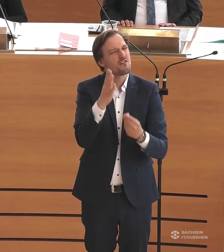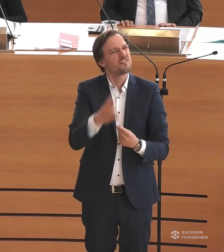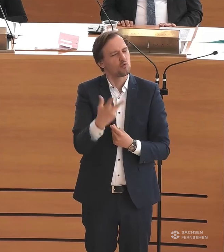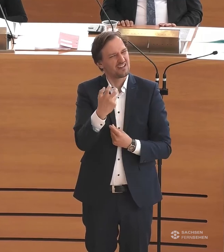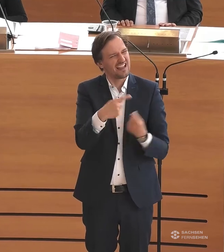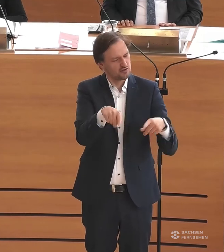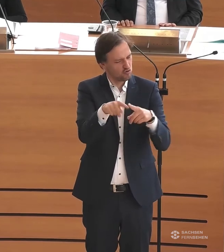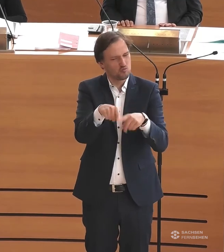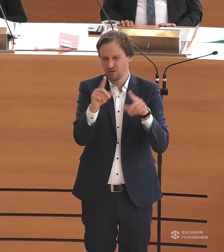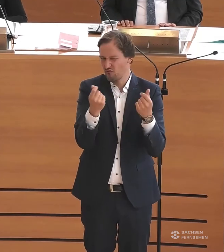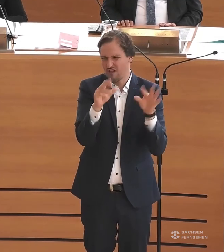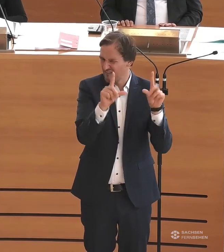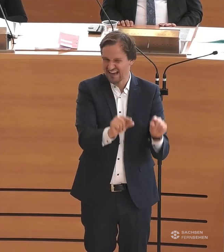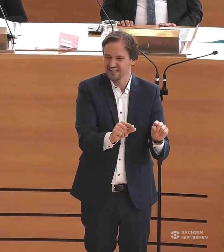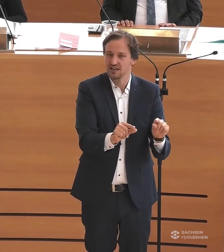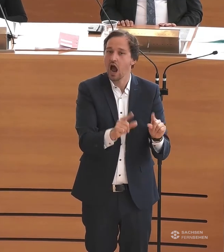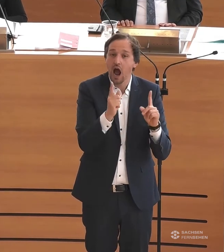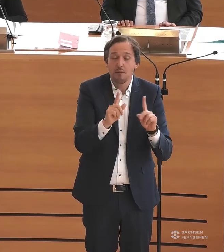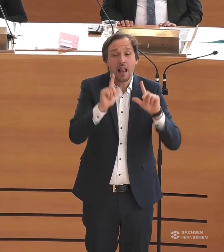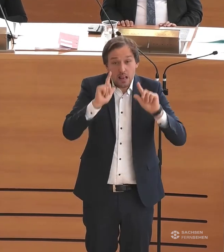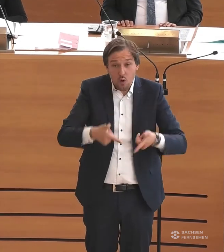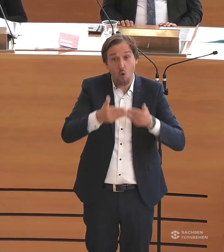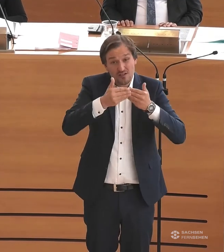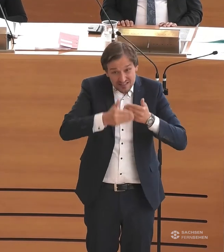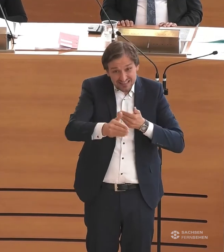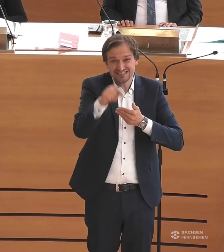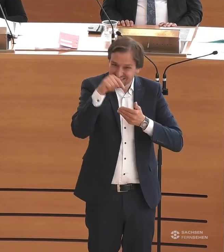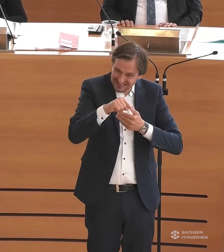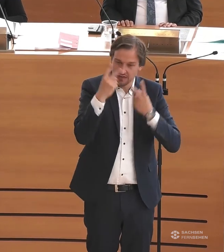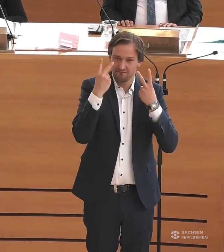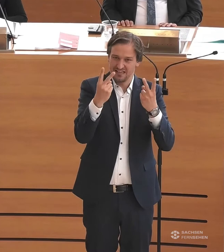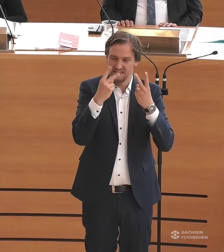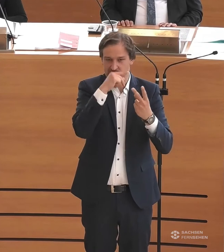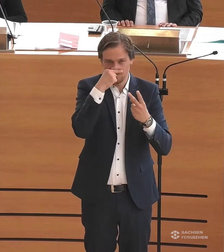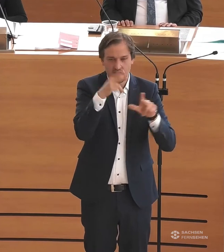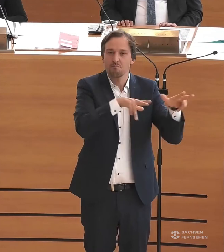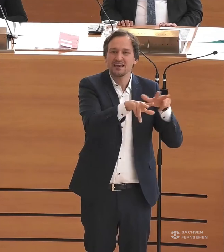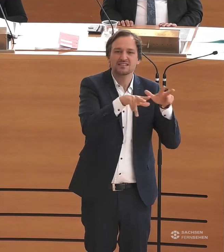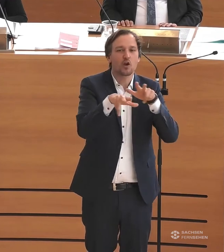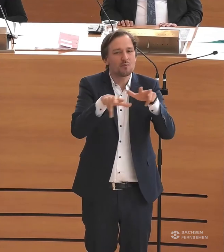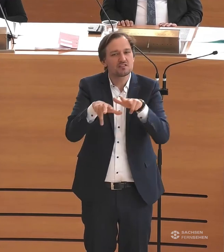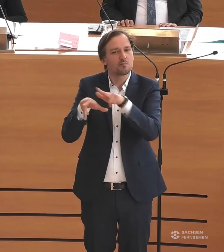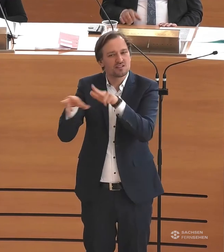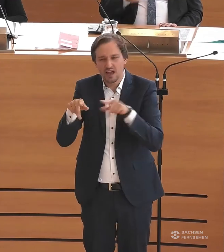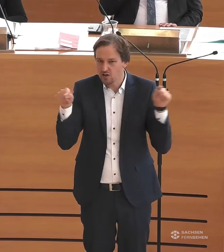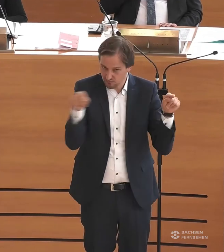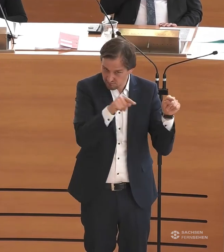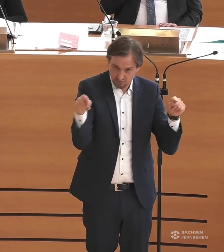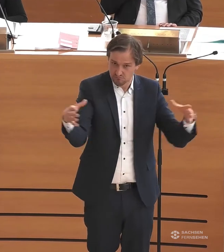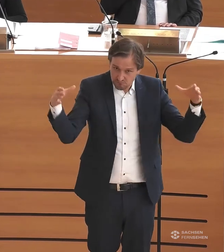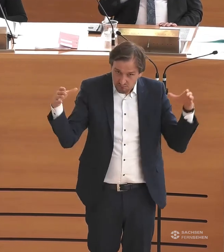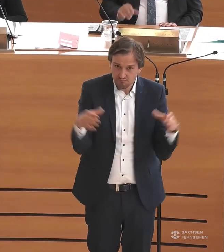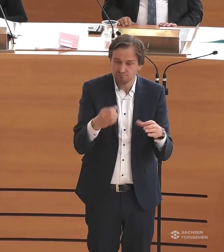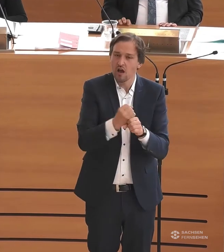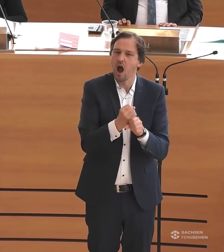aber die Menschen sind auf dem Weg. Und auch hier will ich noch einmal ganz klar sagen, die interministerielle Arbeitsgruppe, Frau Gliese auch angesprochen hat, ist